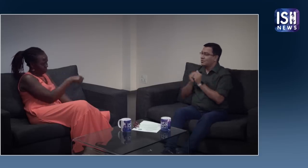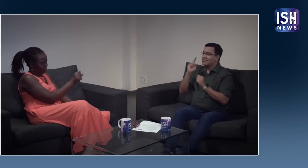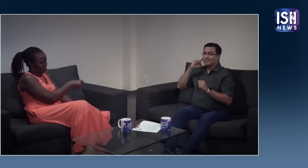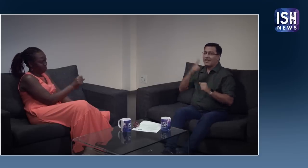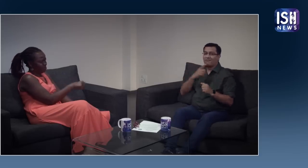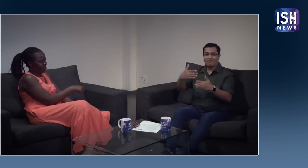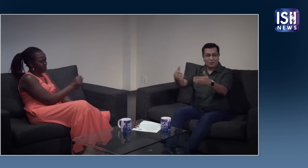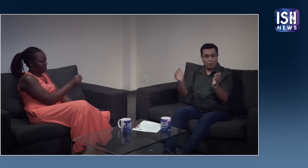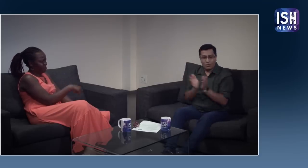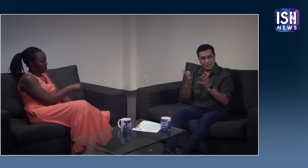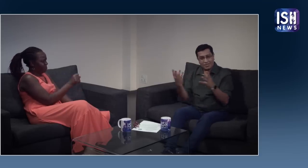मिलाने के लिए कहना चाता हूँ